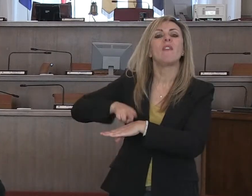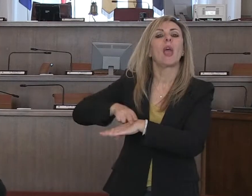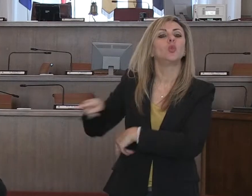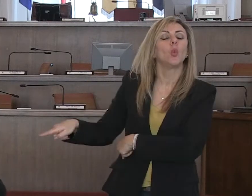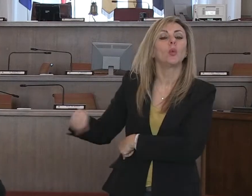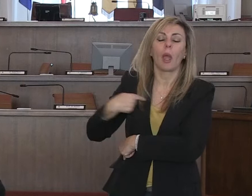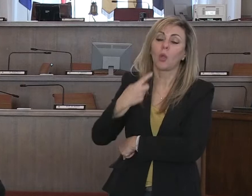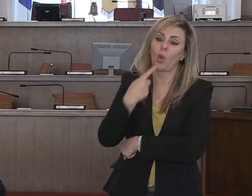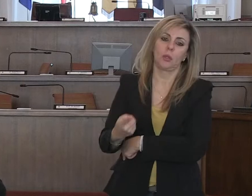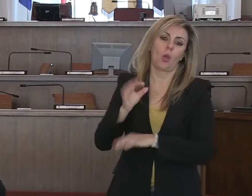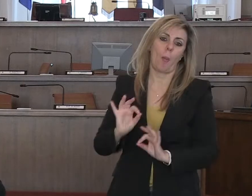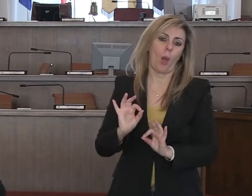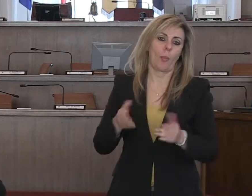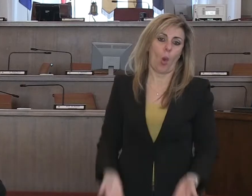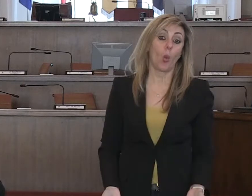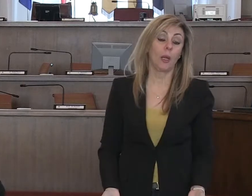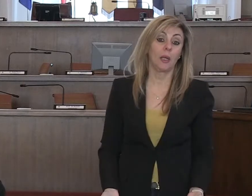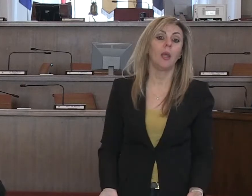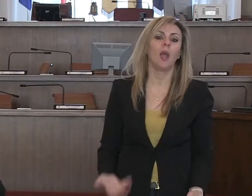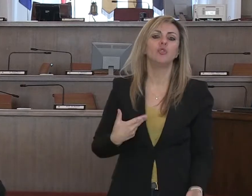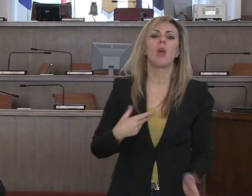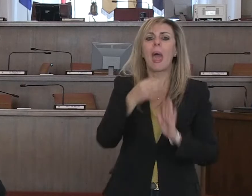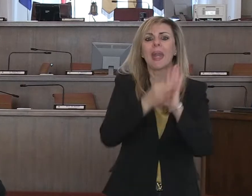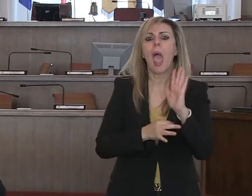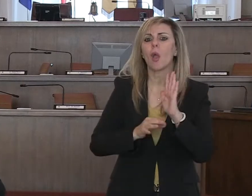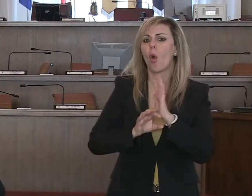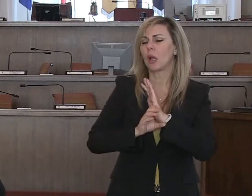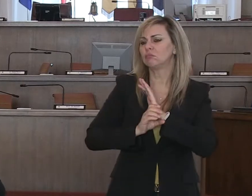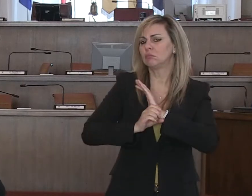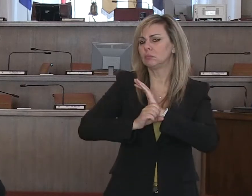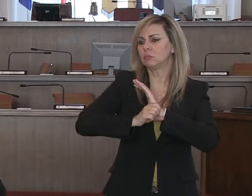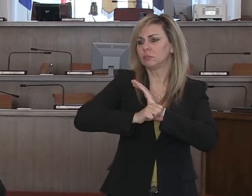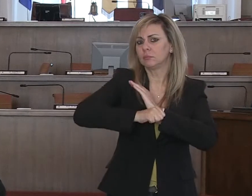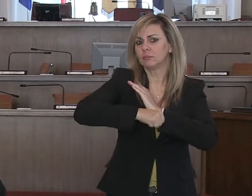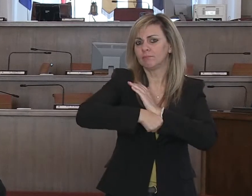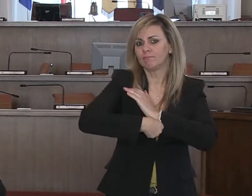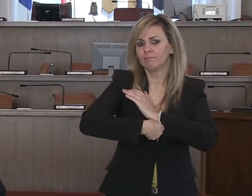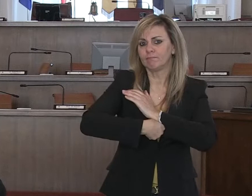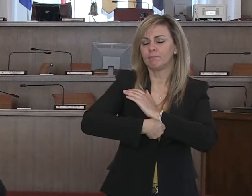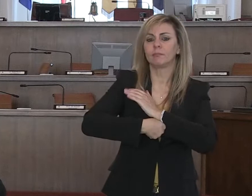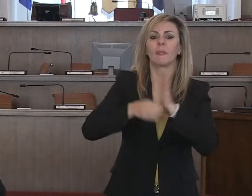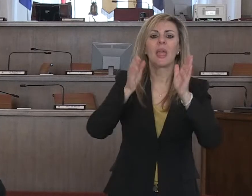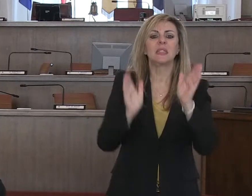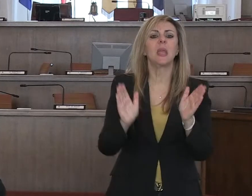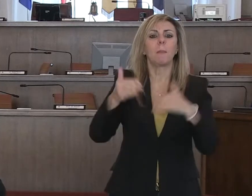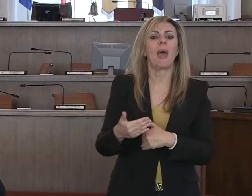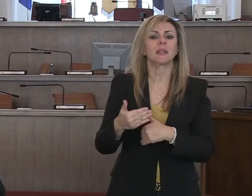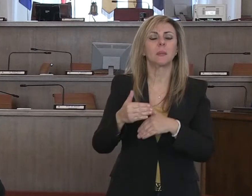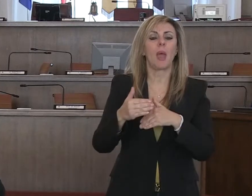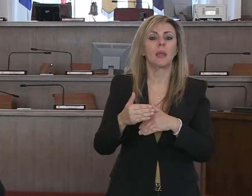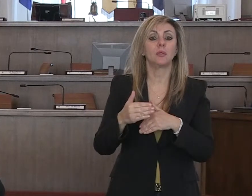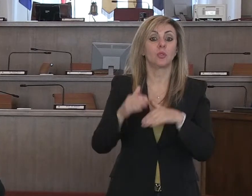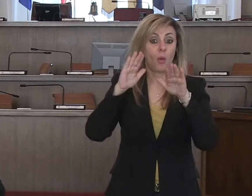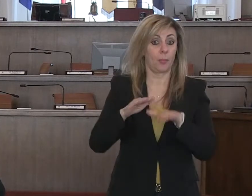dico che qui noi abbiamo ricevuto regole ben rigide e definite da parte del Dipartimento della Prevenzione